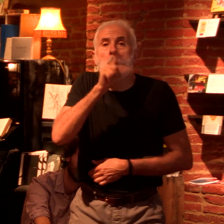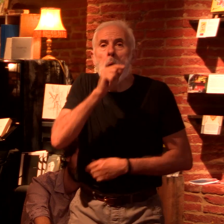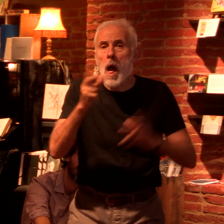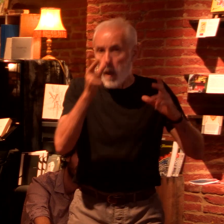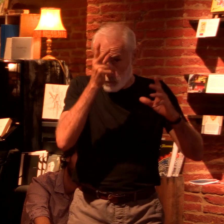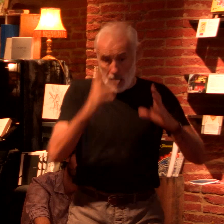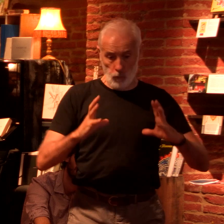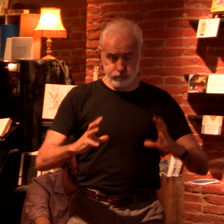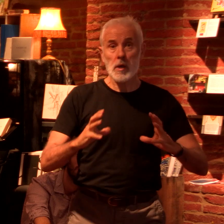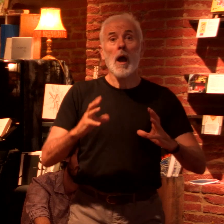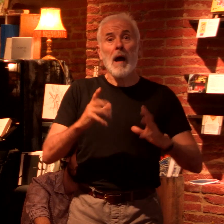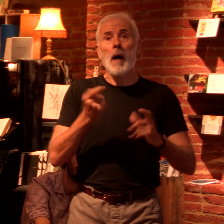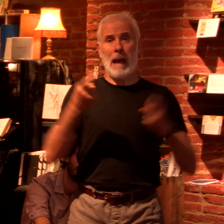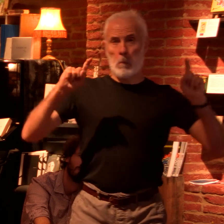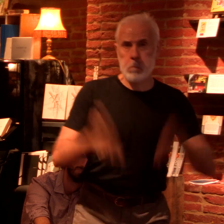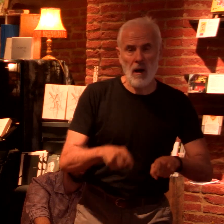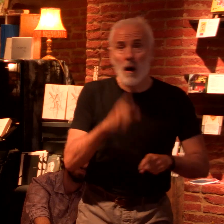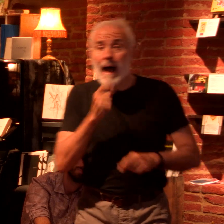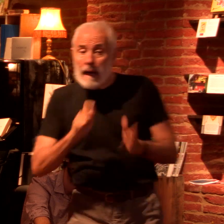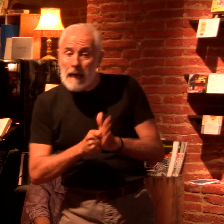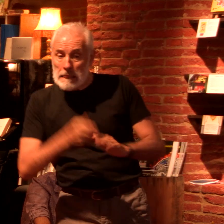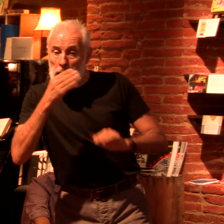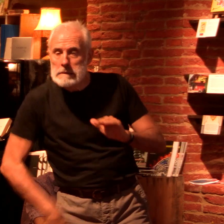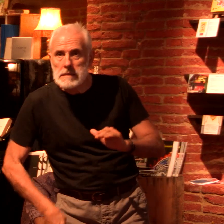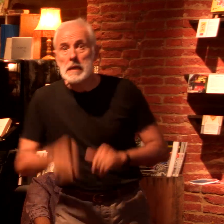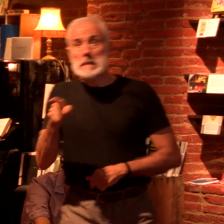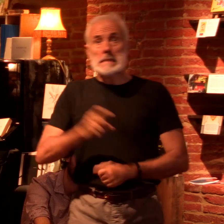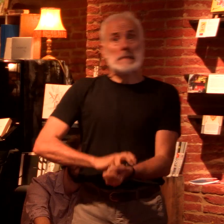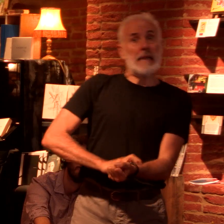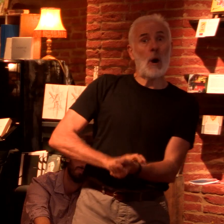du jour. Son niveau de stress, c'est de trouver du poulet à moins de 2€ le kilo.